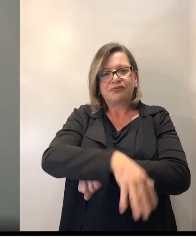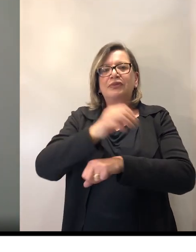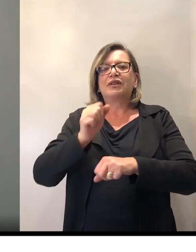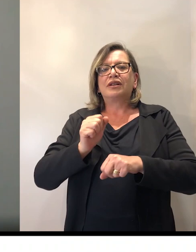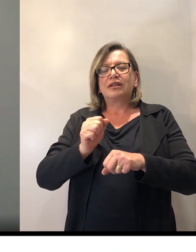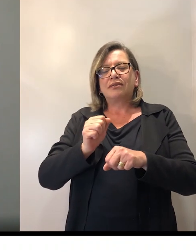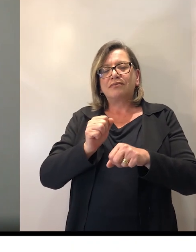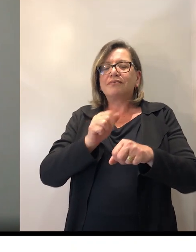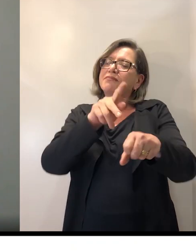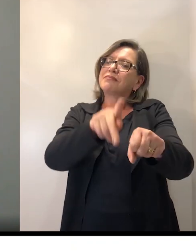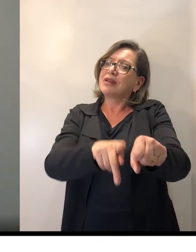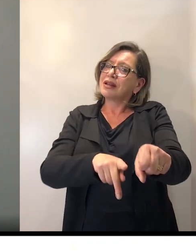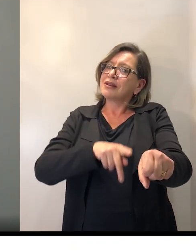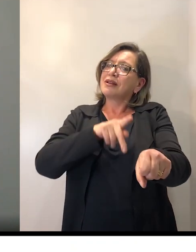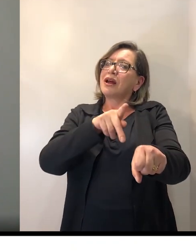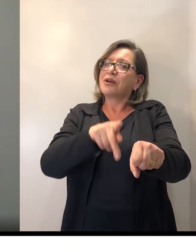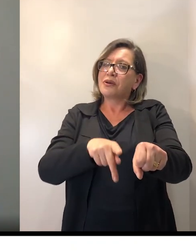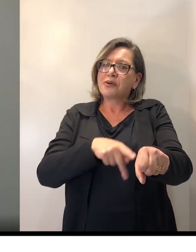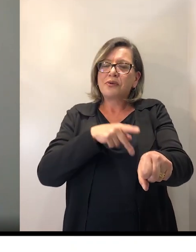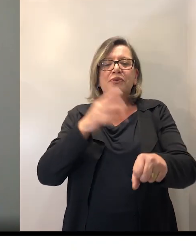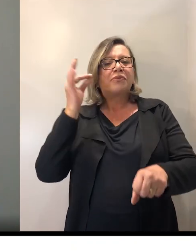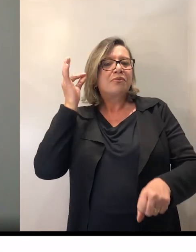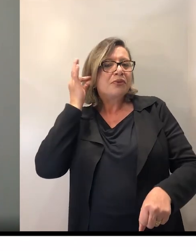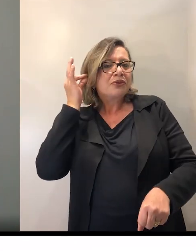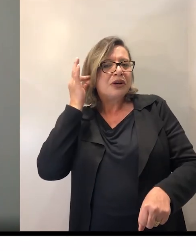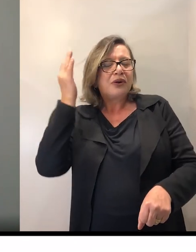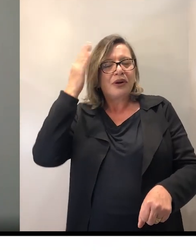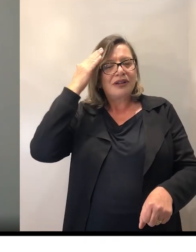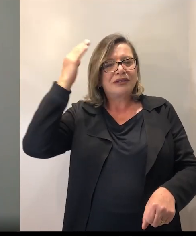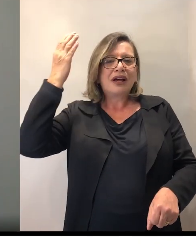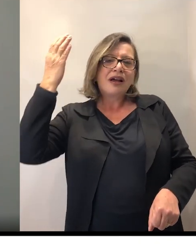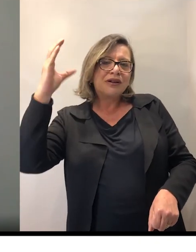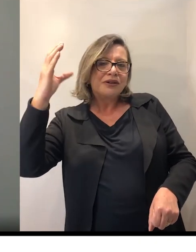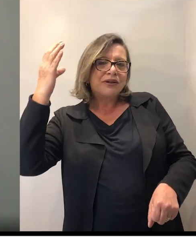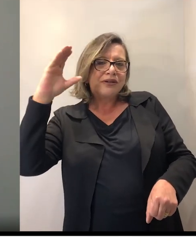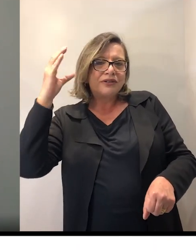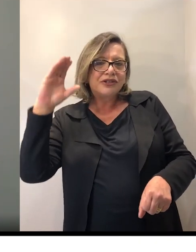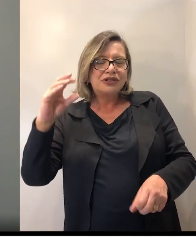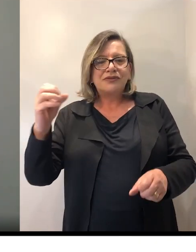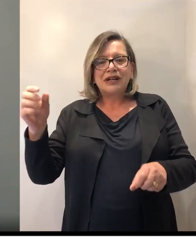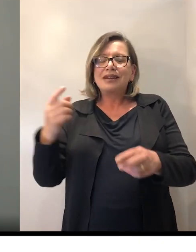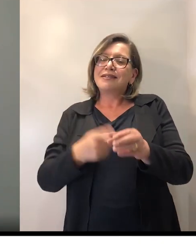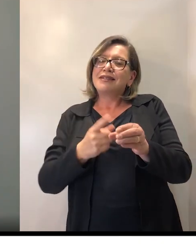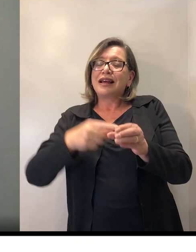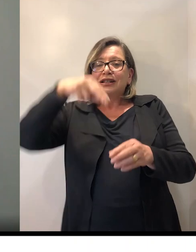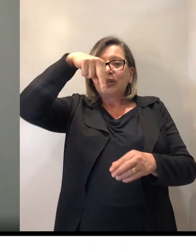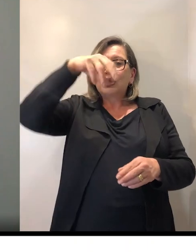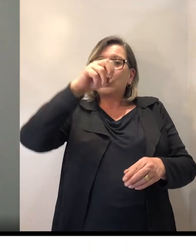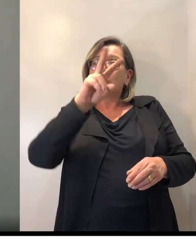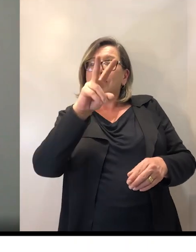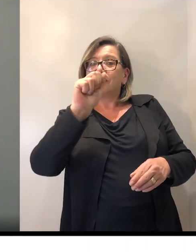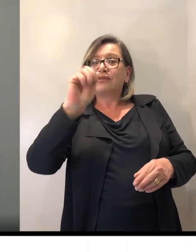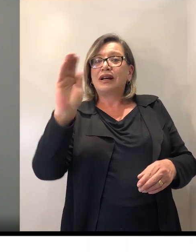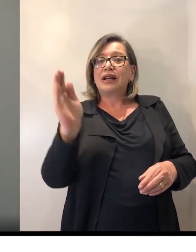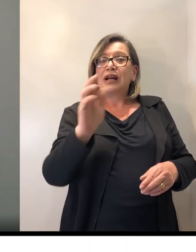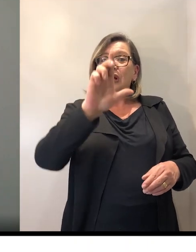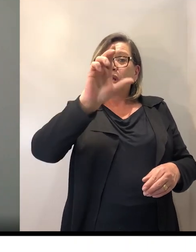de Paranaguá, Ponta Grossa, Curitiba e Nova Londrina. Sejam todos bem-vindos ao nosso